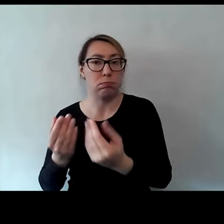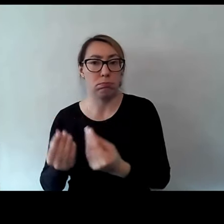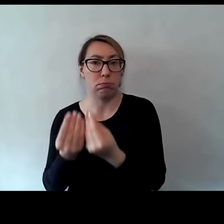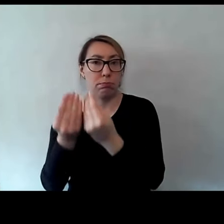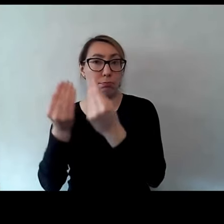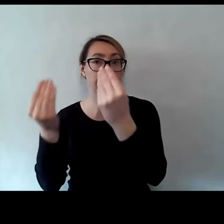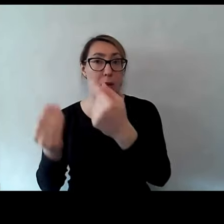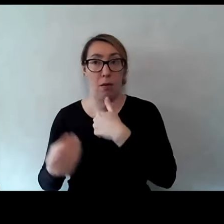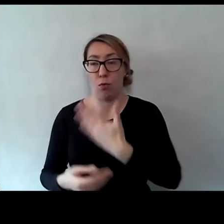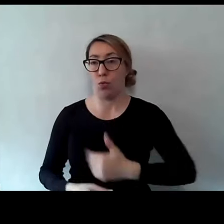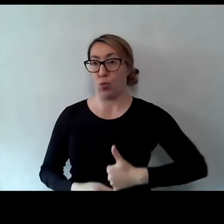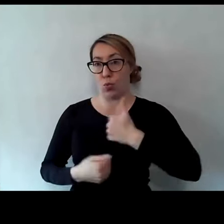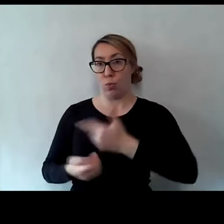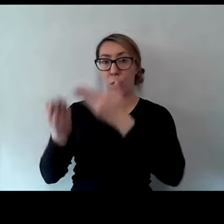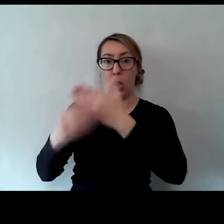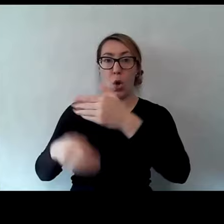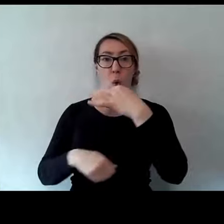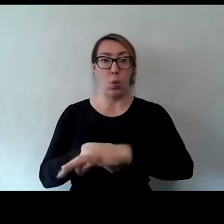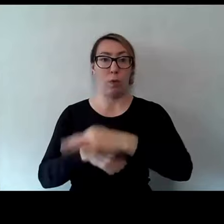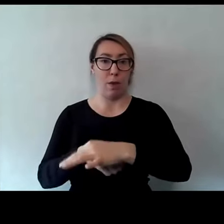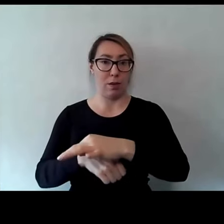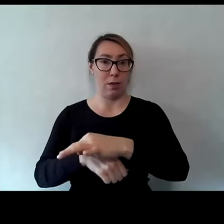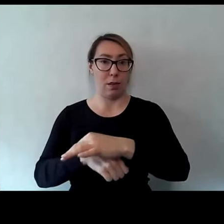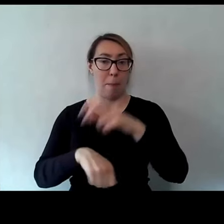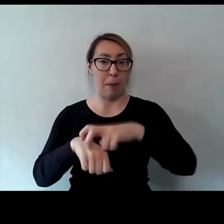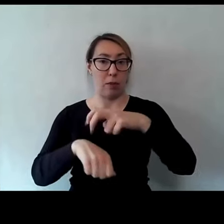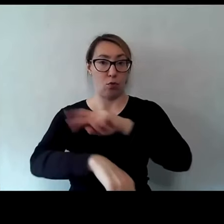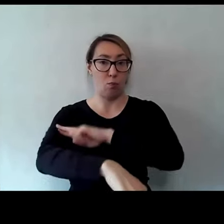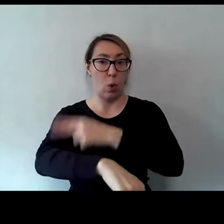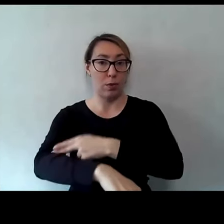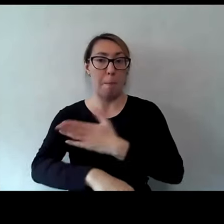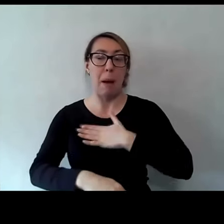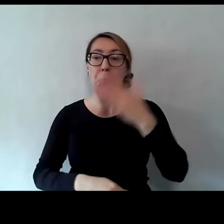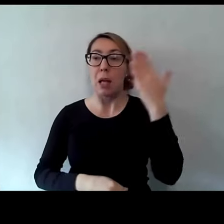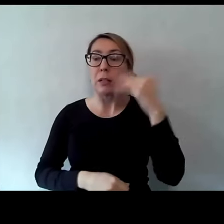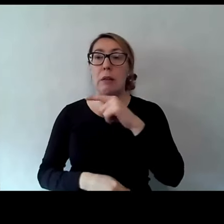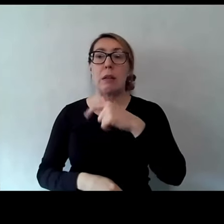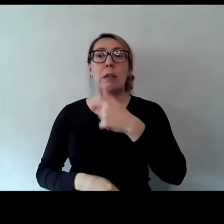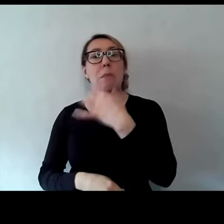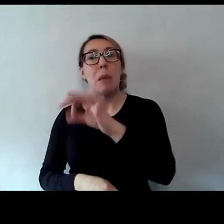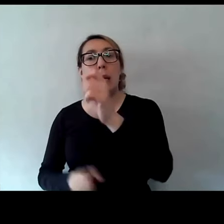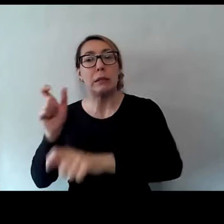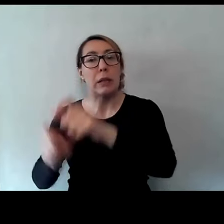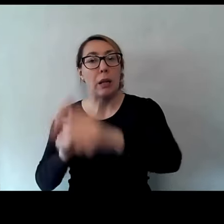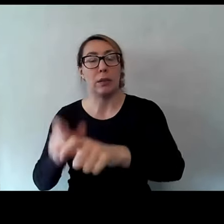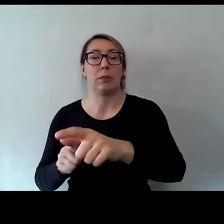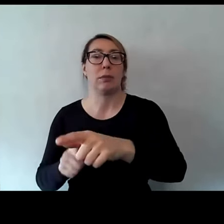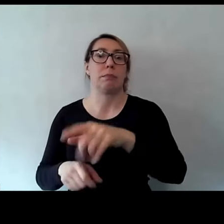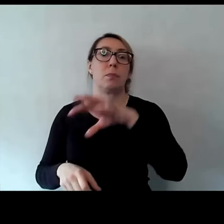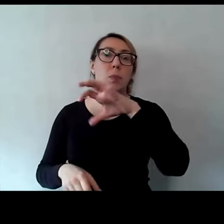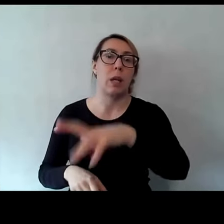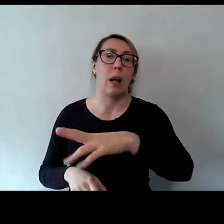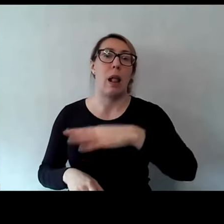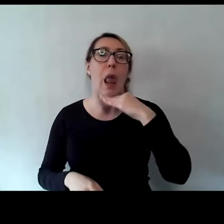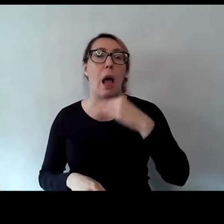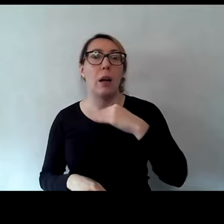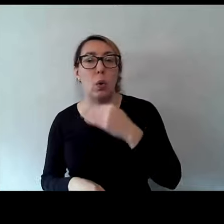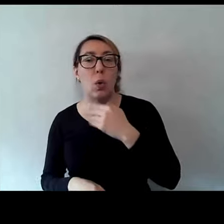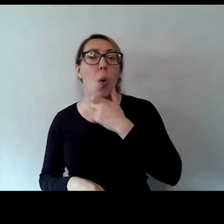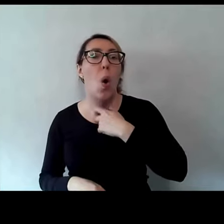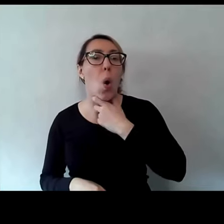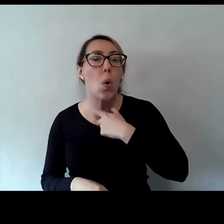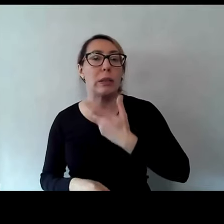Medycznego w Poznaniu, bo mam nadzieję, że niebawem specjaliści z zakresu laryngologii, z zakresu